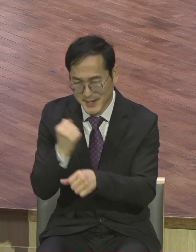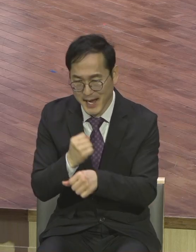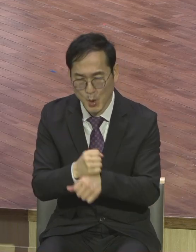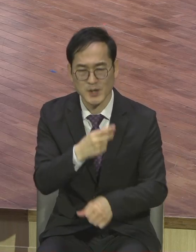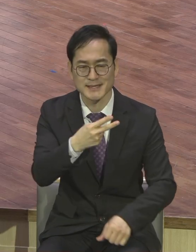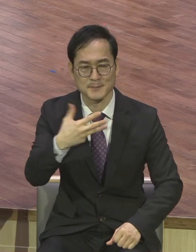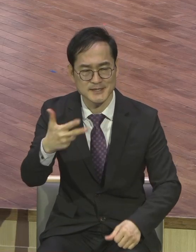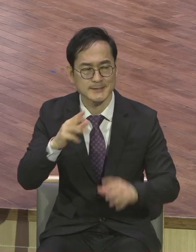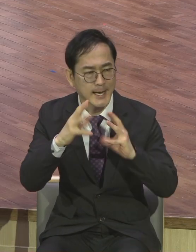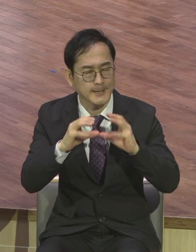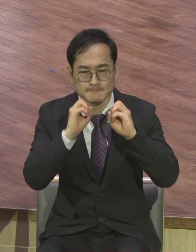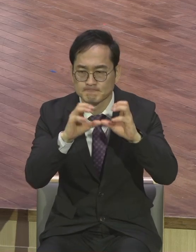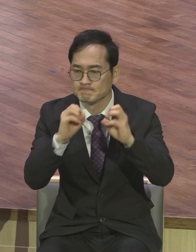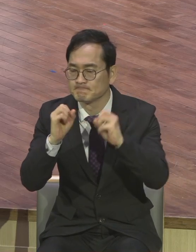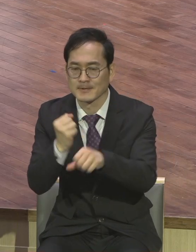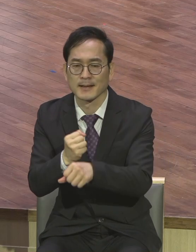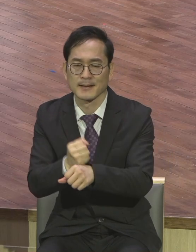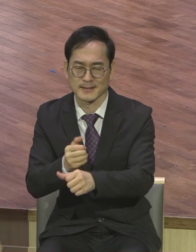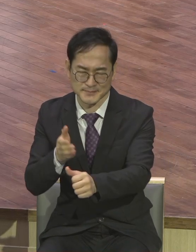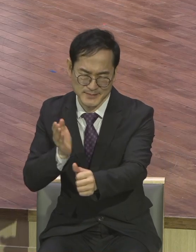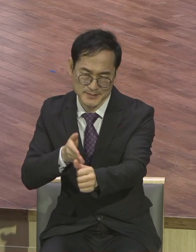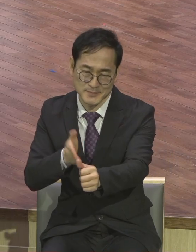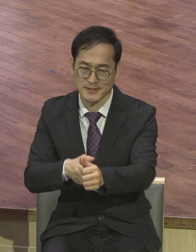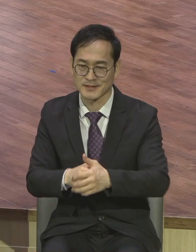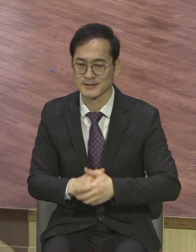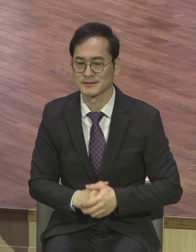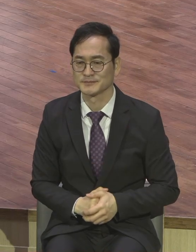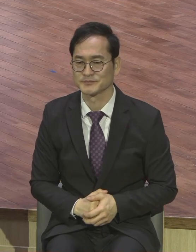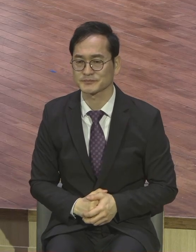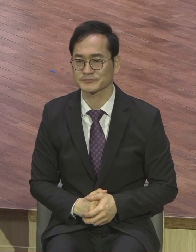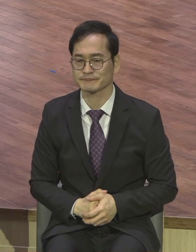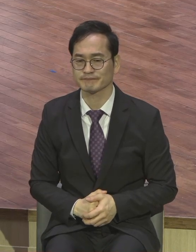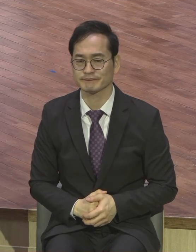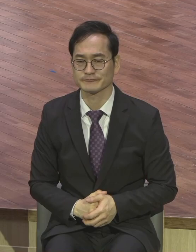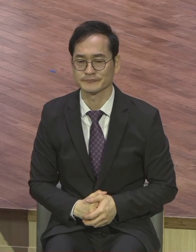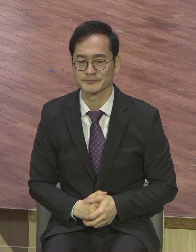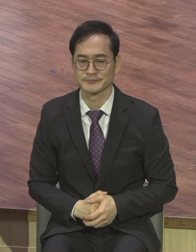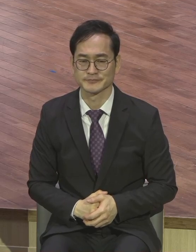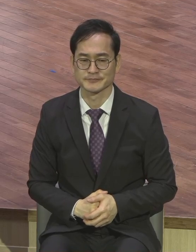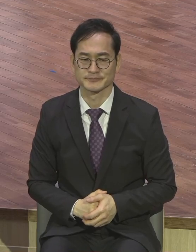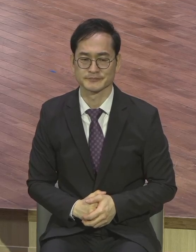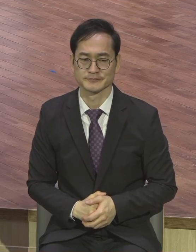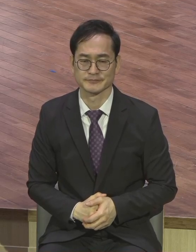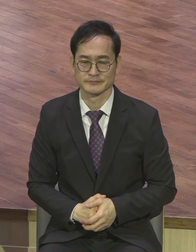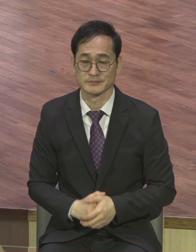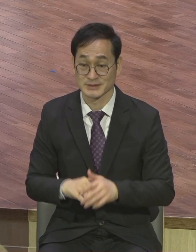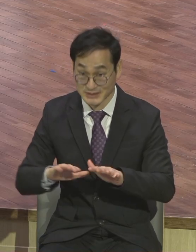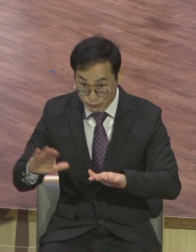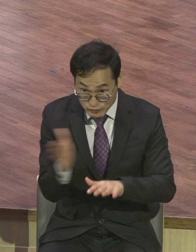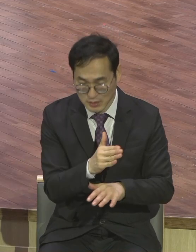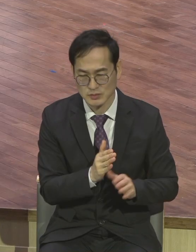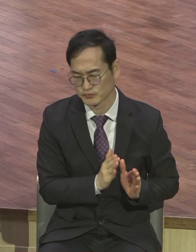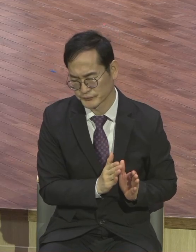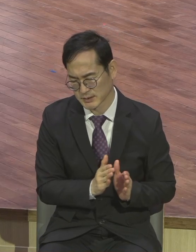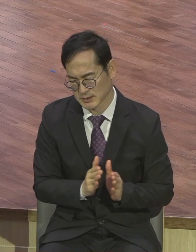본격적으로 열리게 될 선교시대를 위해서 그를 준비하시기 바랍니다 그를 준비하시기 바랍니다 사람인들은 정말